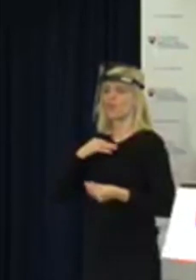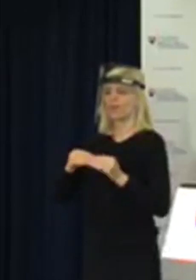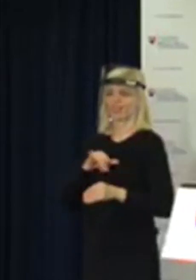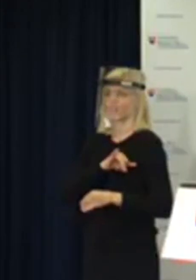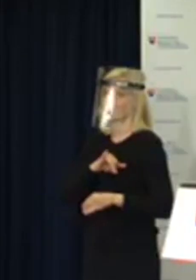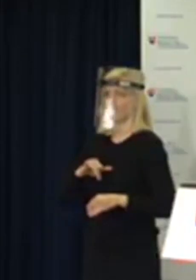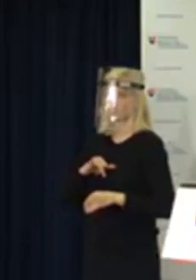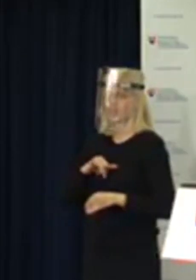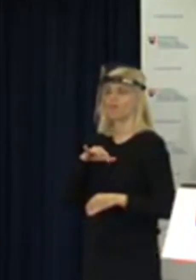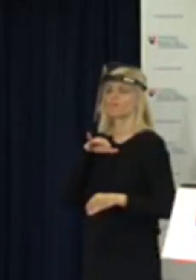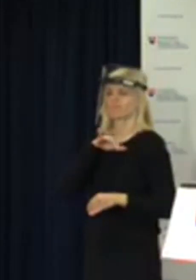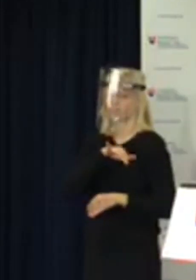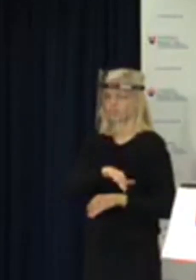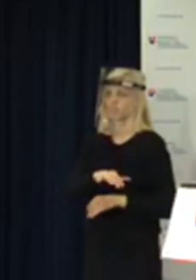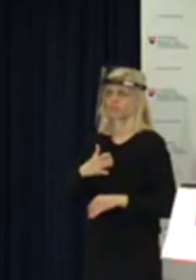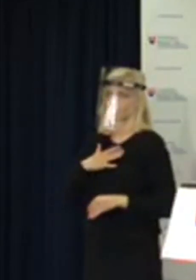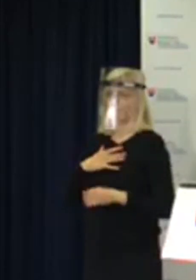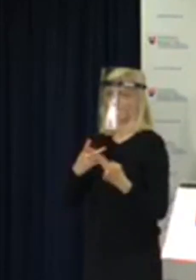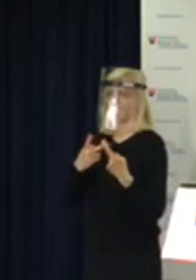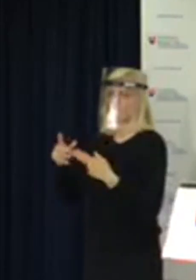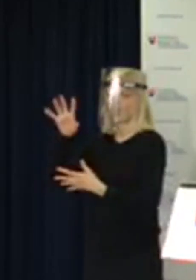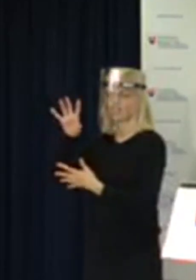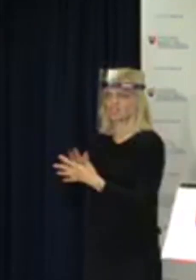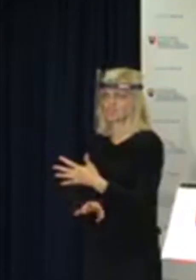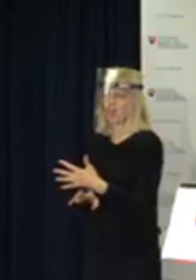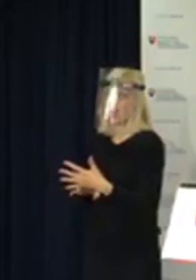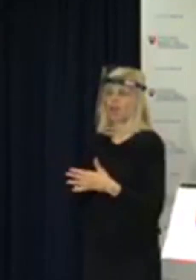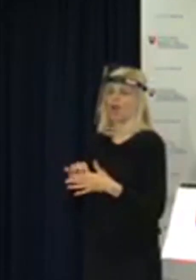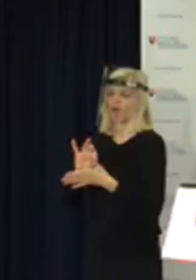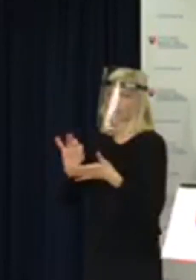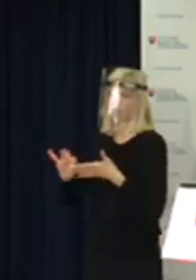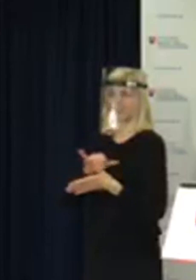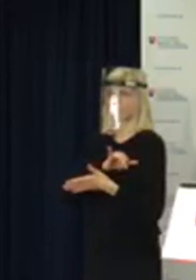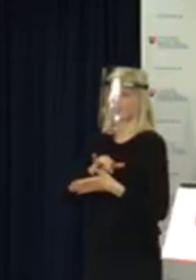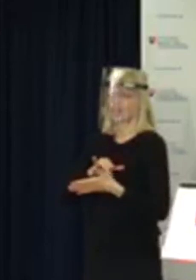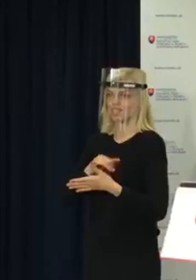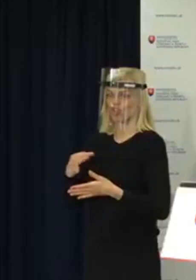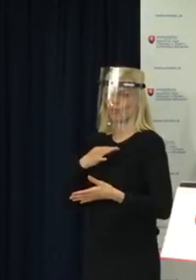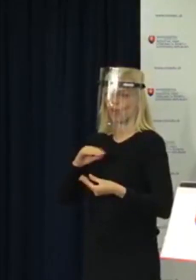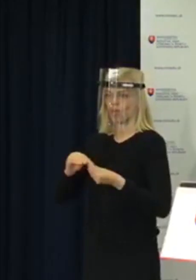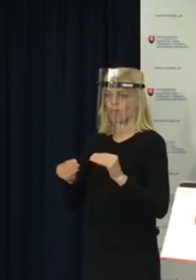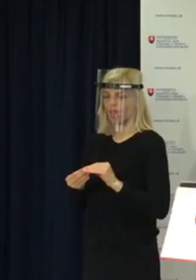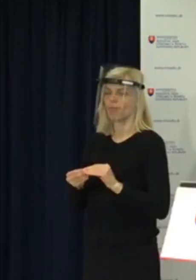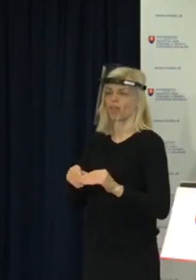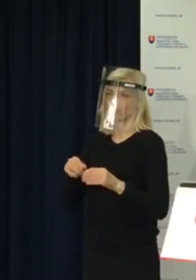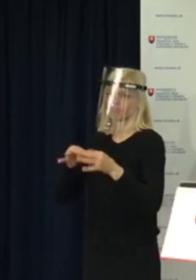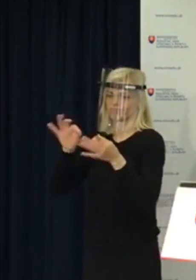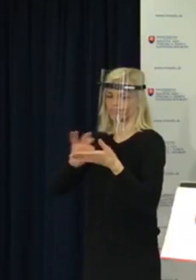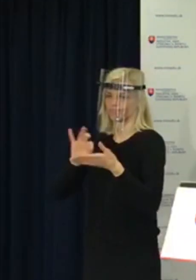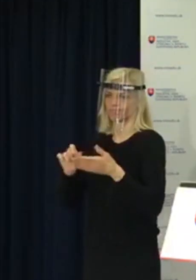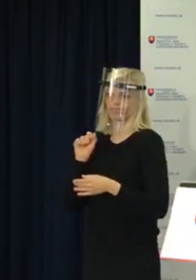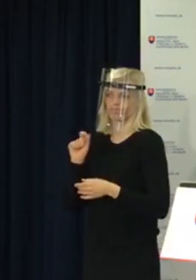predmetu maturitnej skúšky, to bude vytvorený, bude aj na našej webovej stránke, alebo si škola môže vytvoriť samostatne, aby ich mali pripravené.